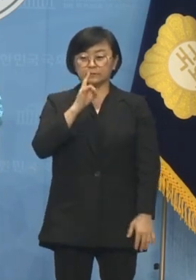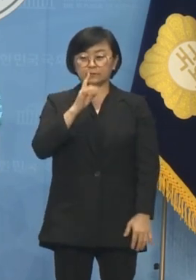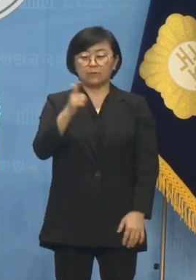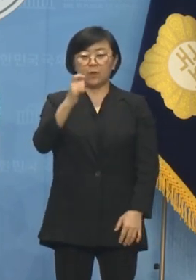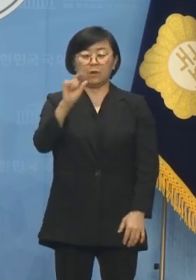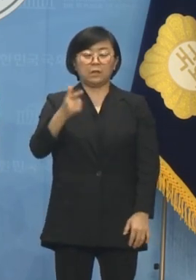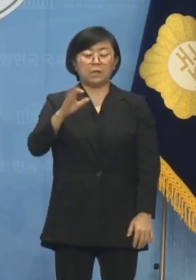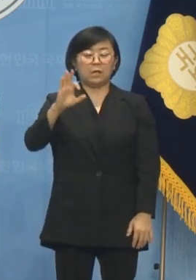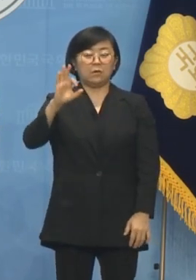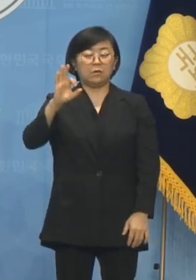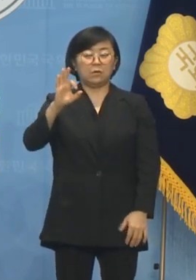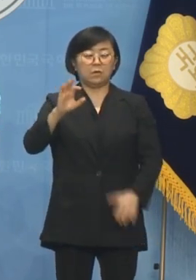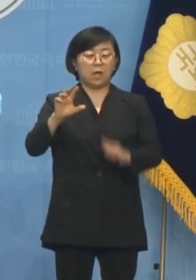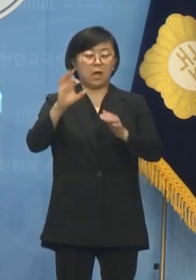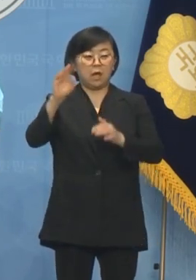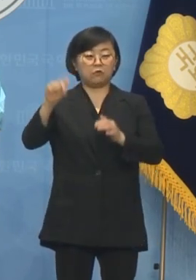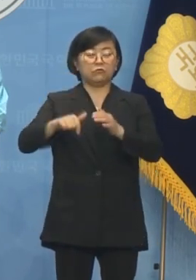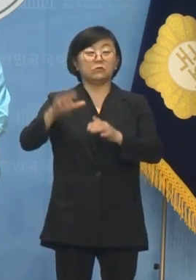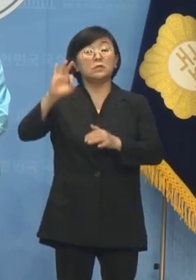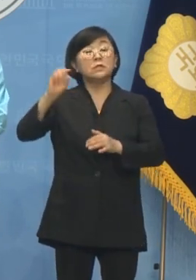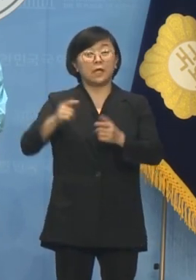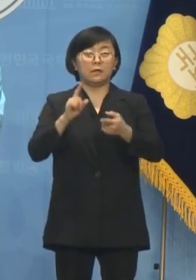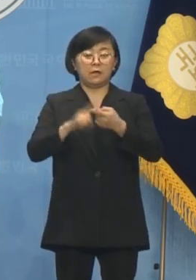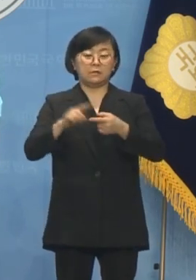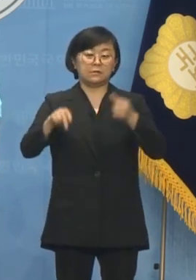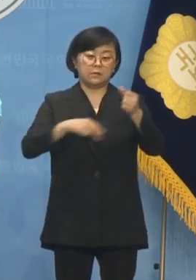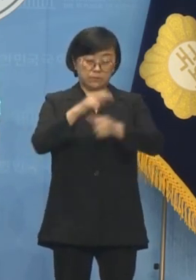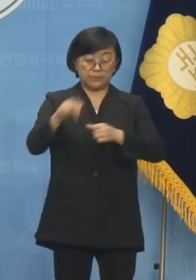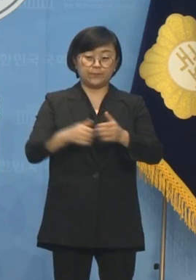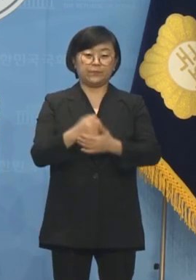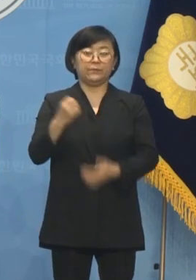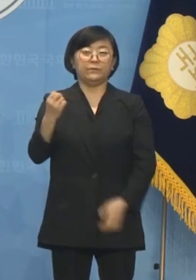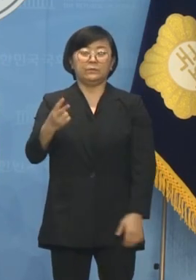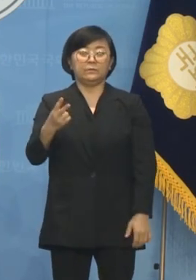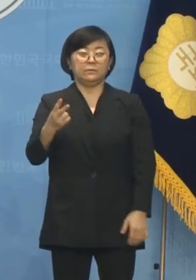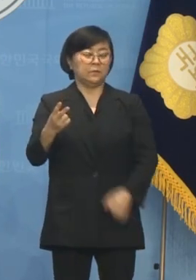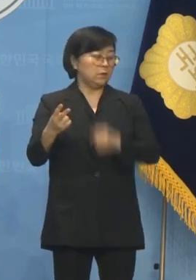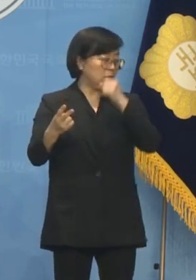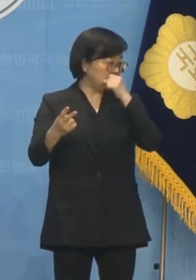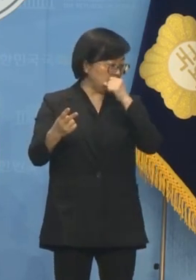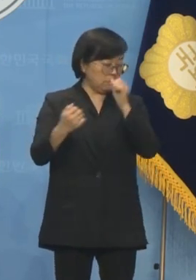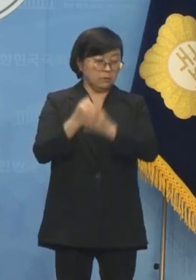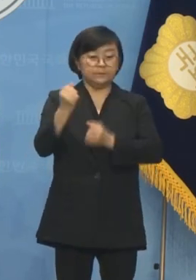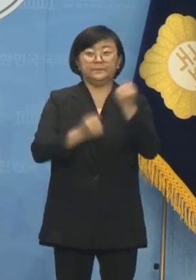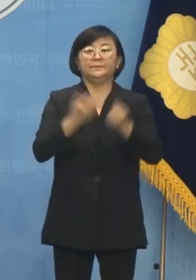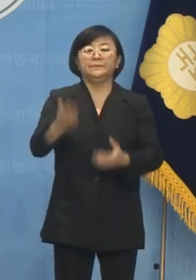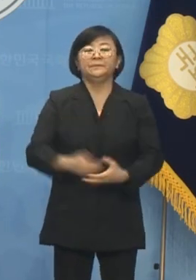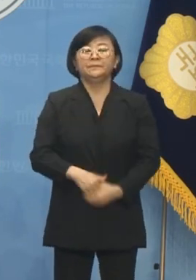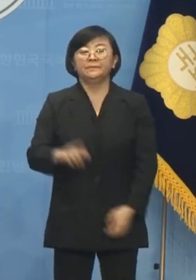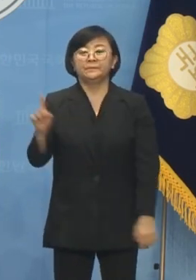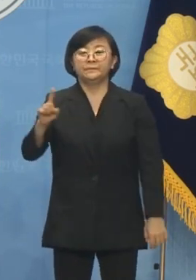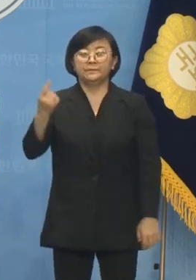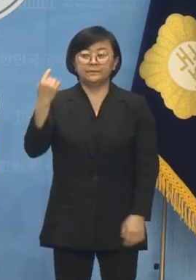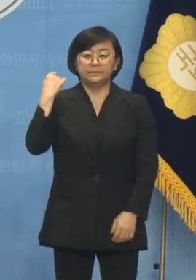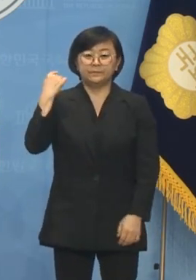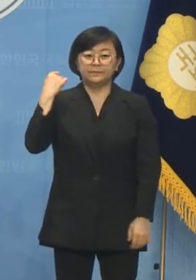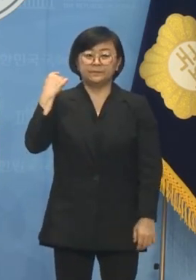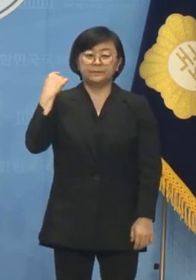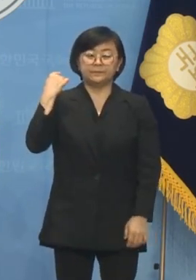관악굴에 대한 현황과 상황에 대해서 말씀드리고요. 무엇보다도 어제